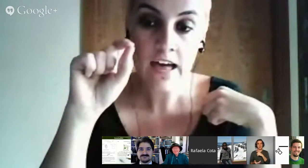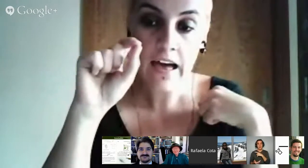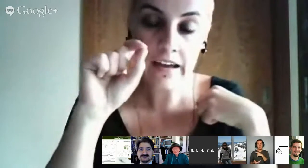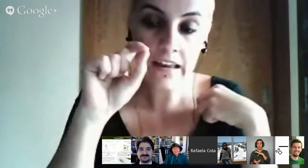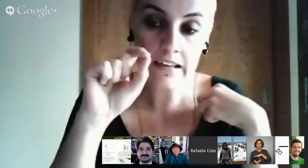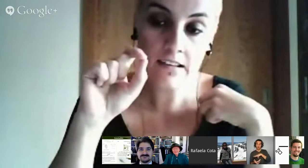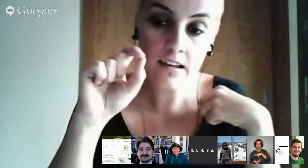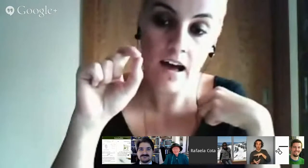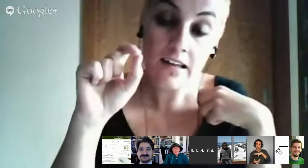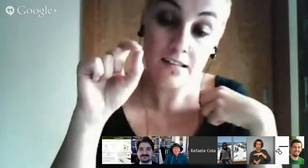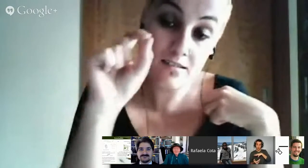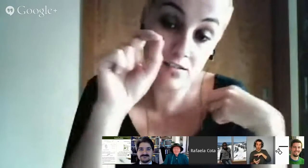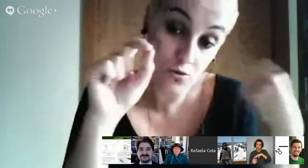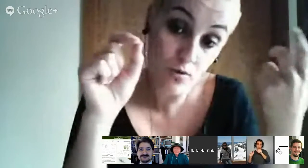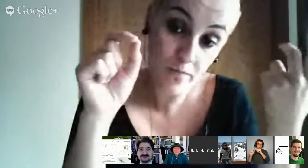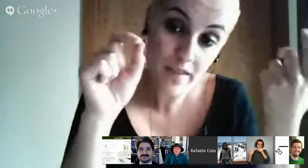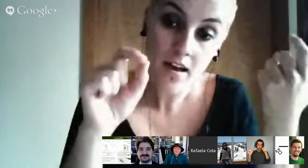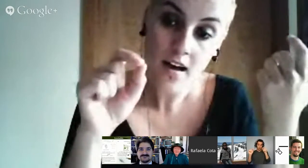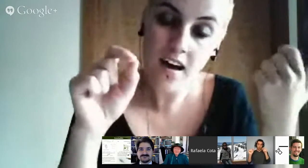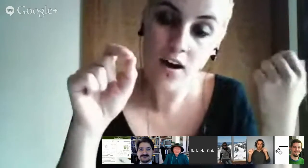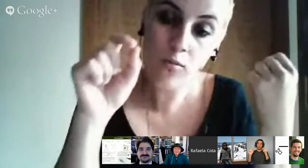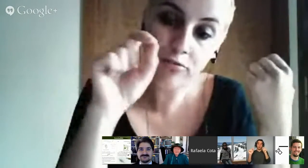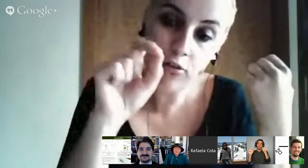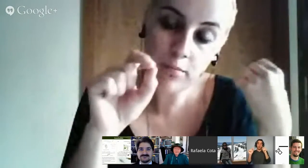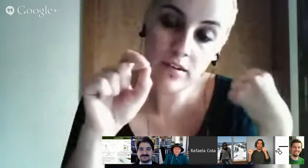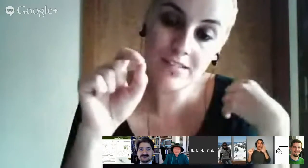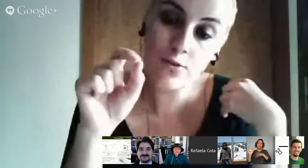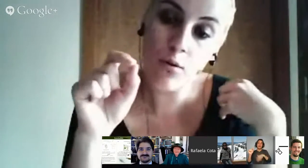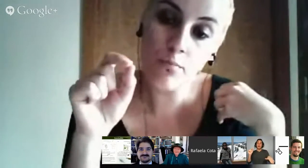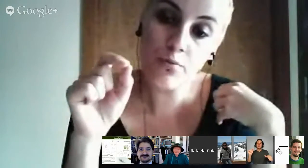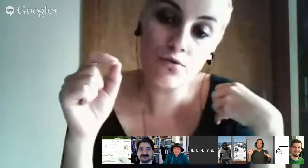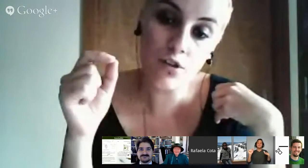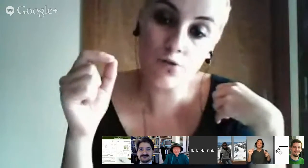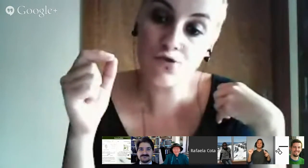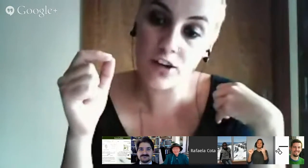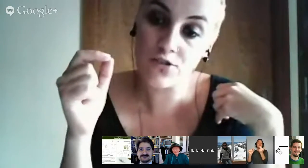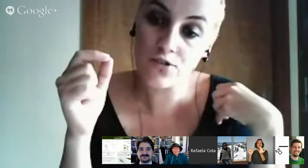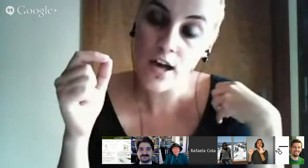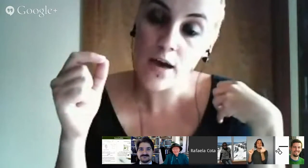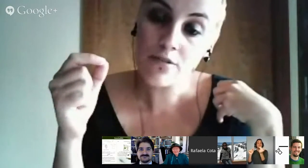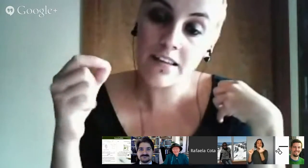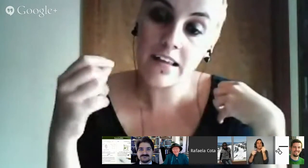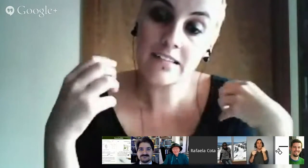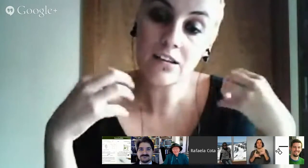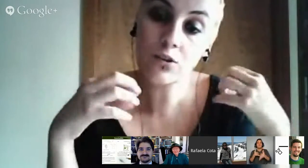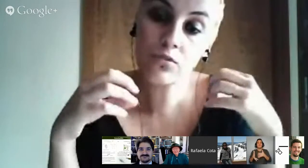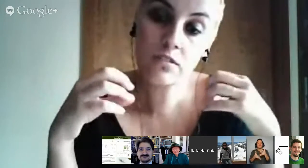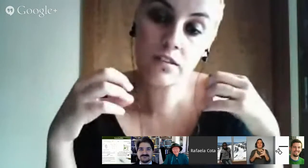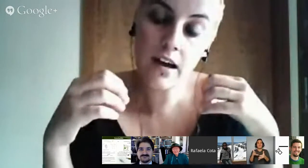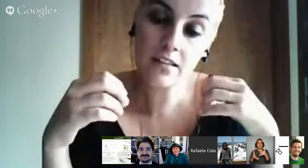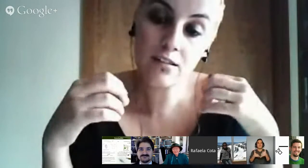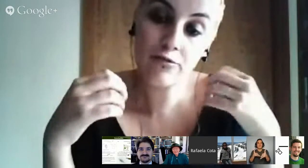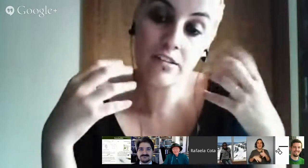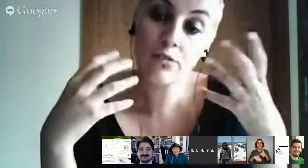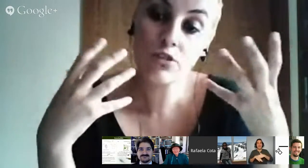a criança desenhou uma forma de comproduzir o gesto portanto ela sentiu necessidade de fazer um